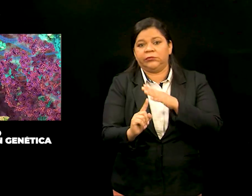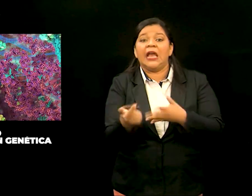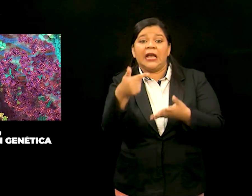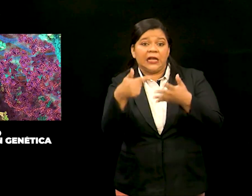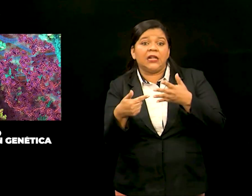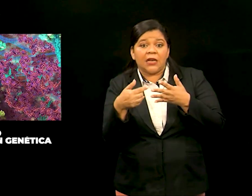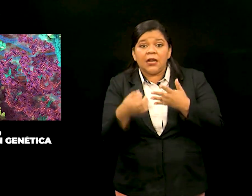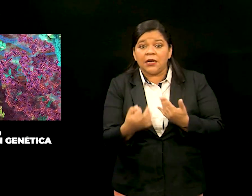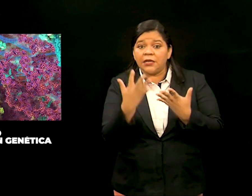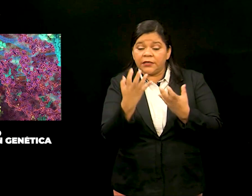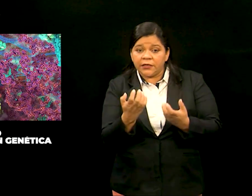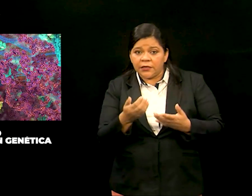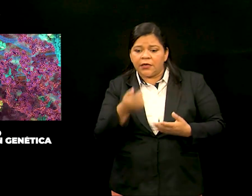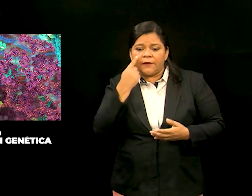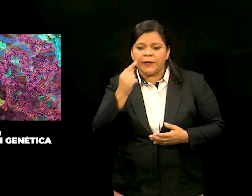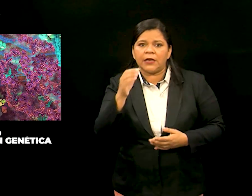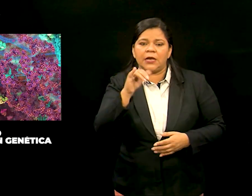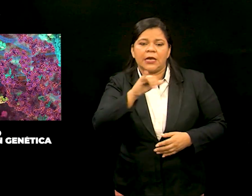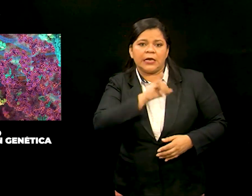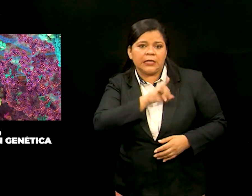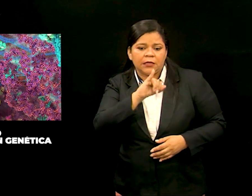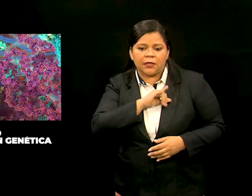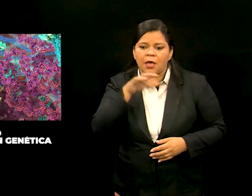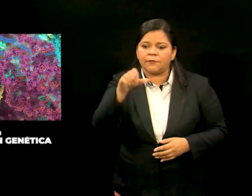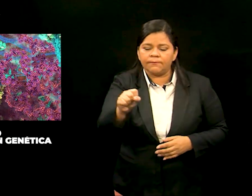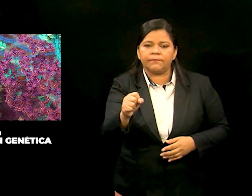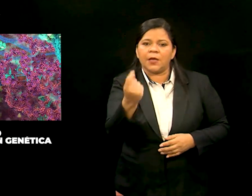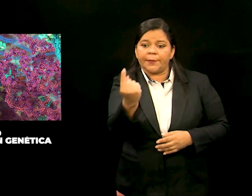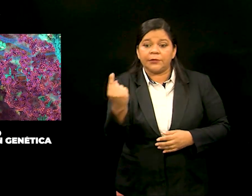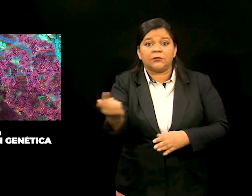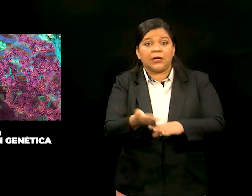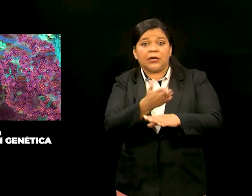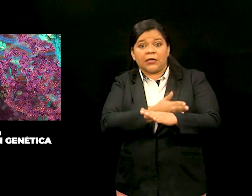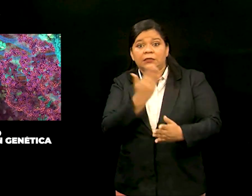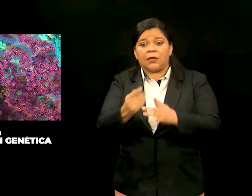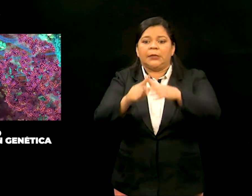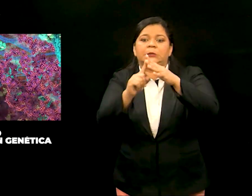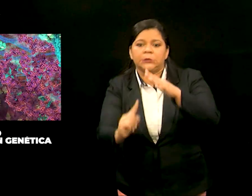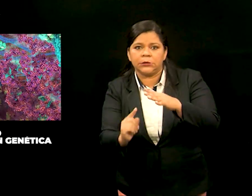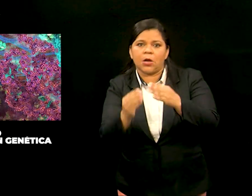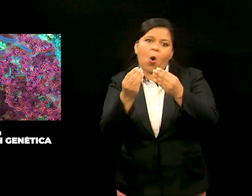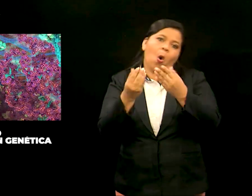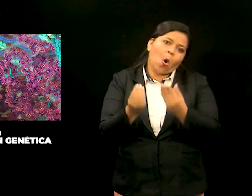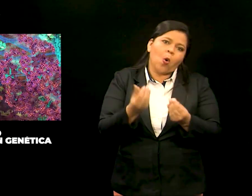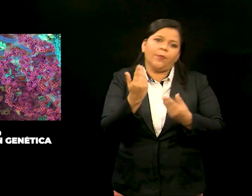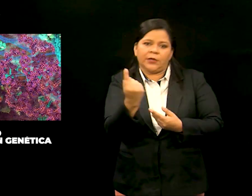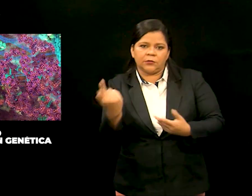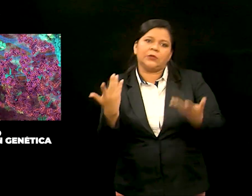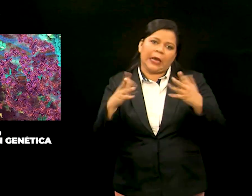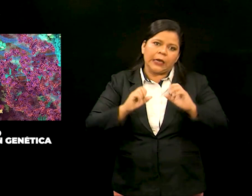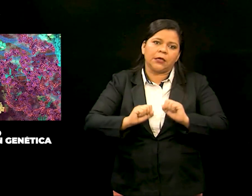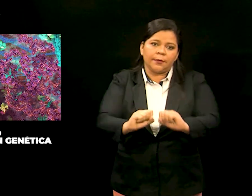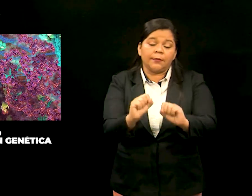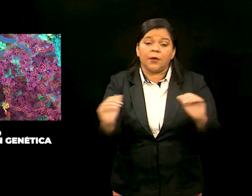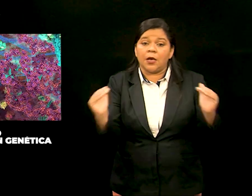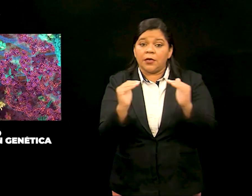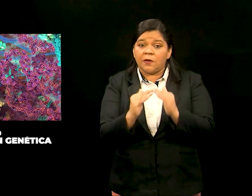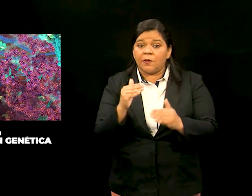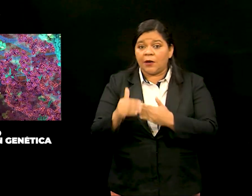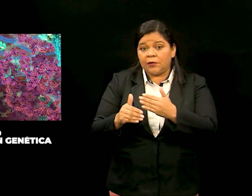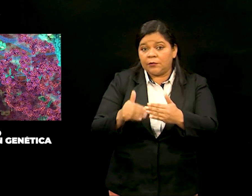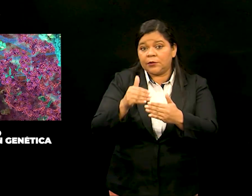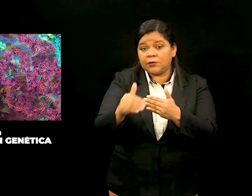también contribuirá a identificar y ubicar a personas extraviadas, desaparecidas o fallecidas, así como los procesos